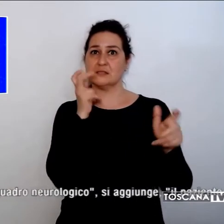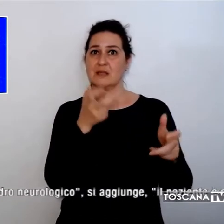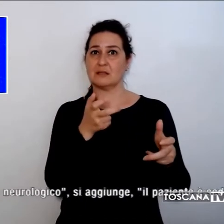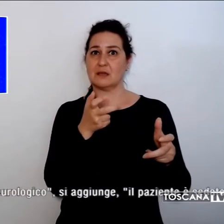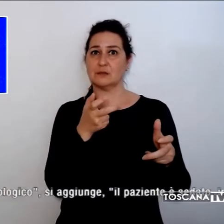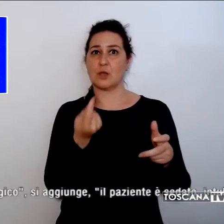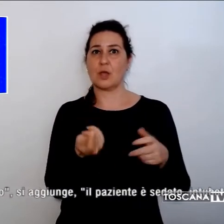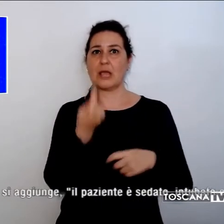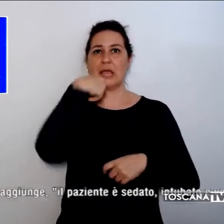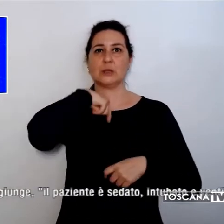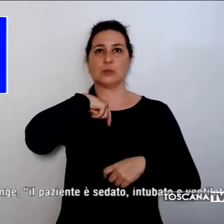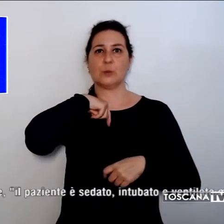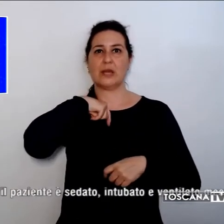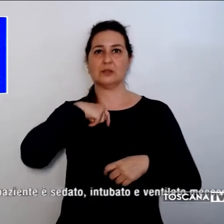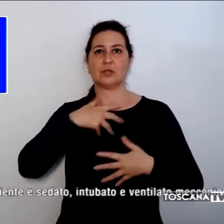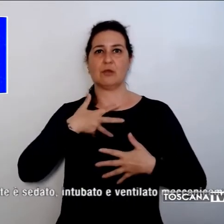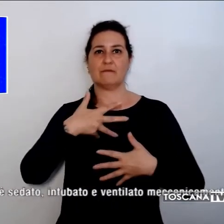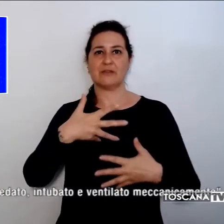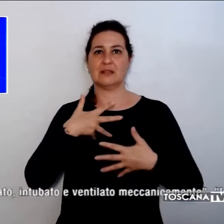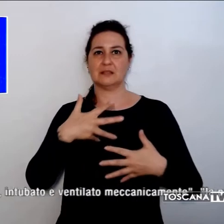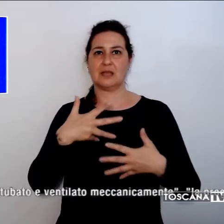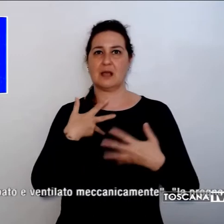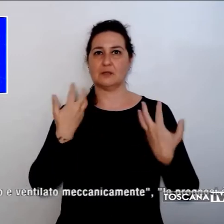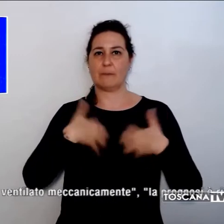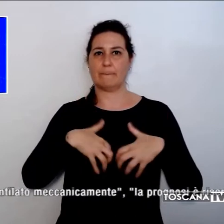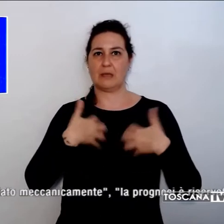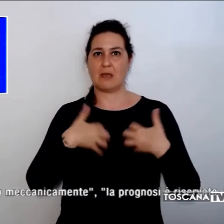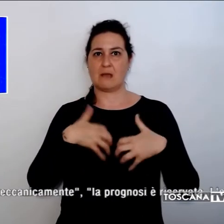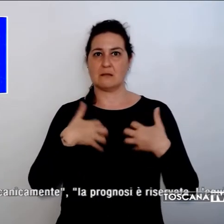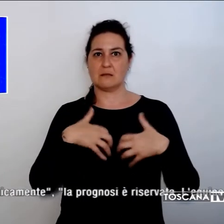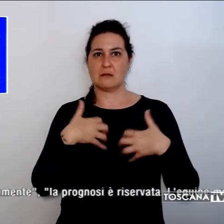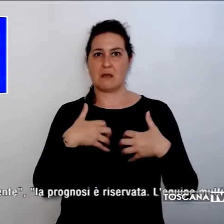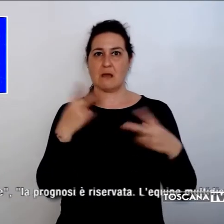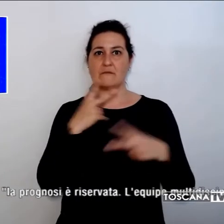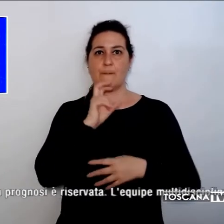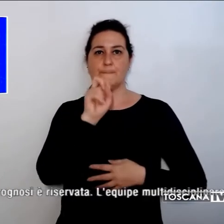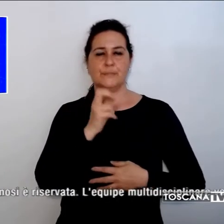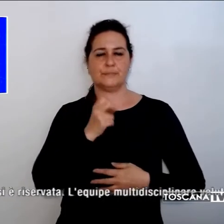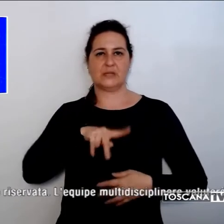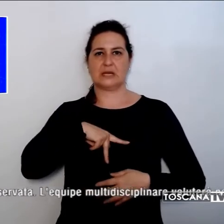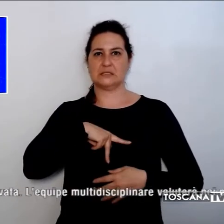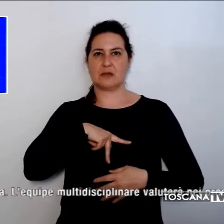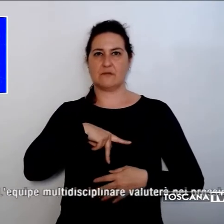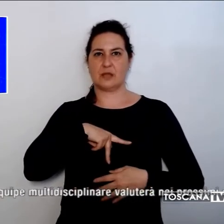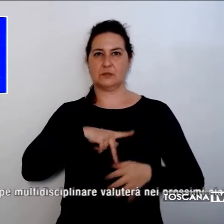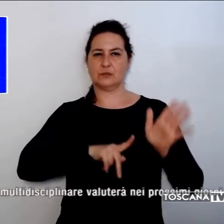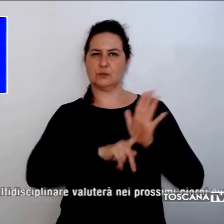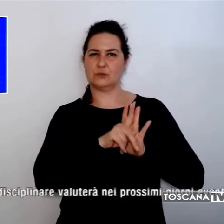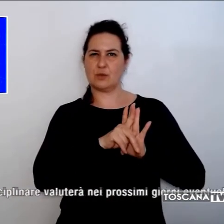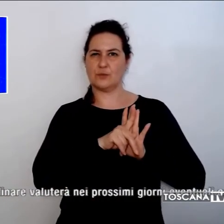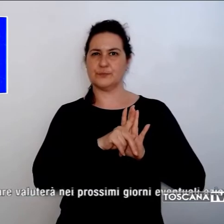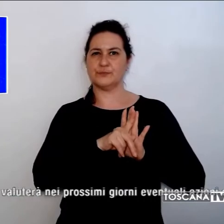ventilato meccanicamente. La prognosi è riservata. L'equip multidisciplinare